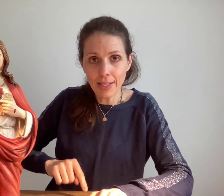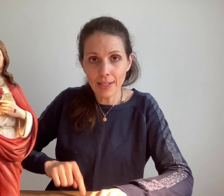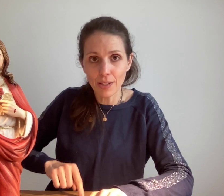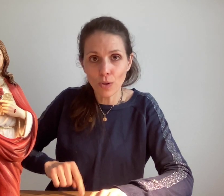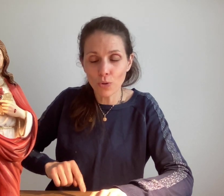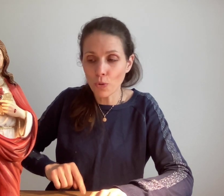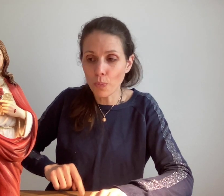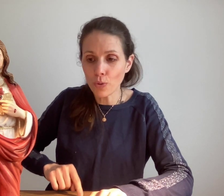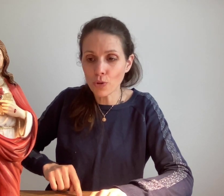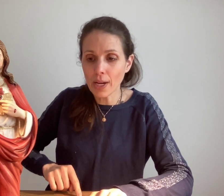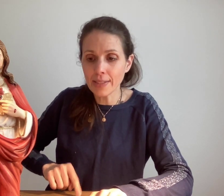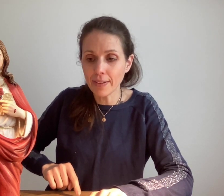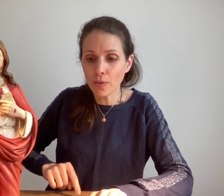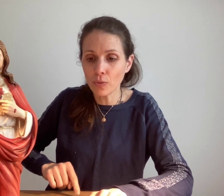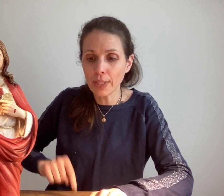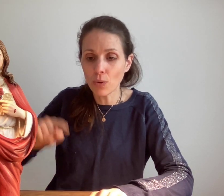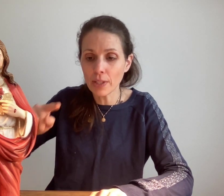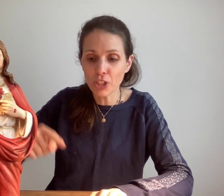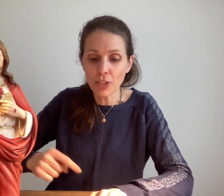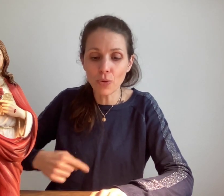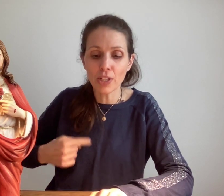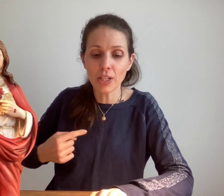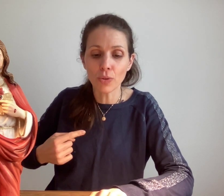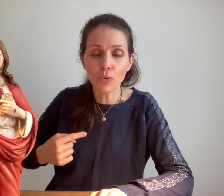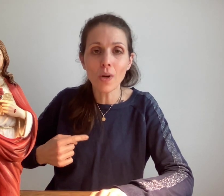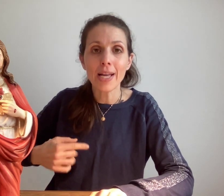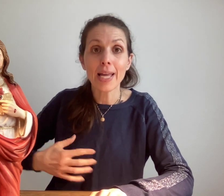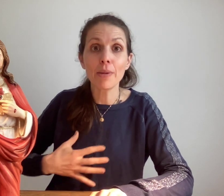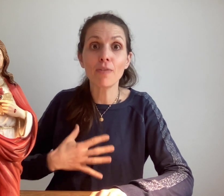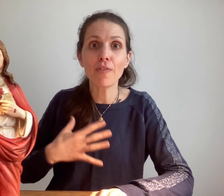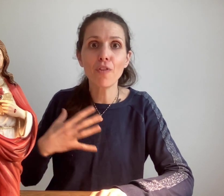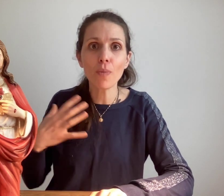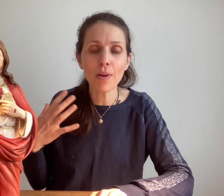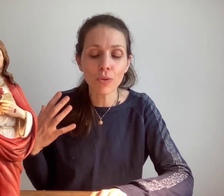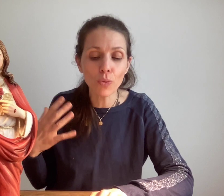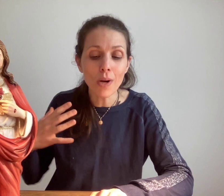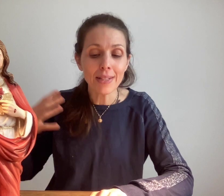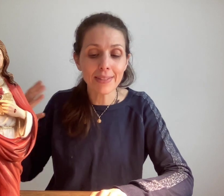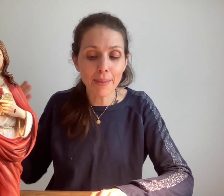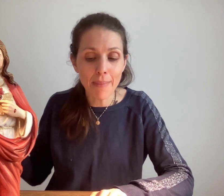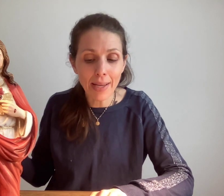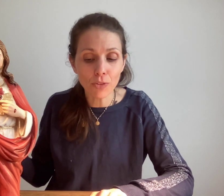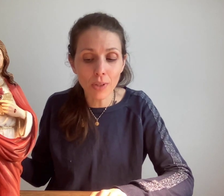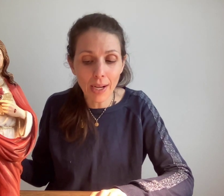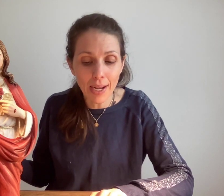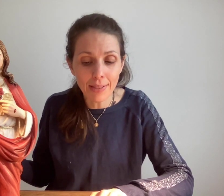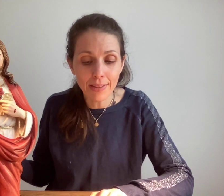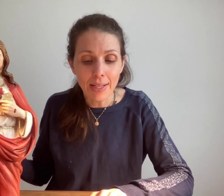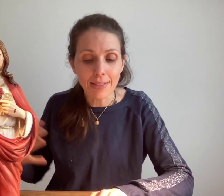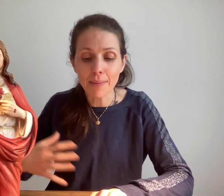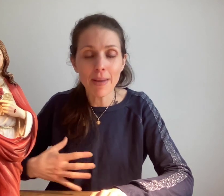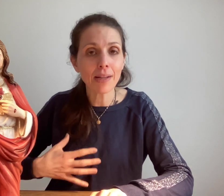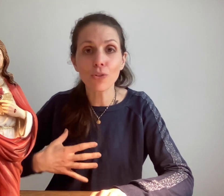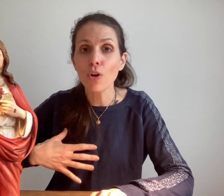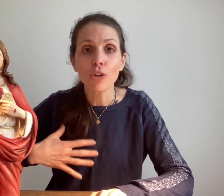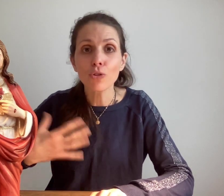quand on se plonge dans la divine volonté et'on laisse Jésus agir en nous et bien on va former en nous ces mères de grâce ces mères de